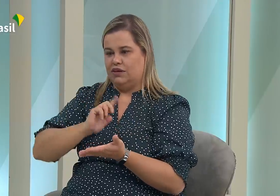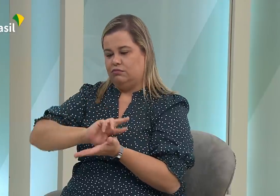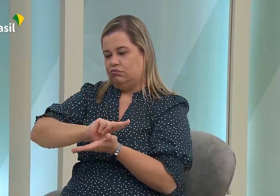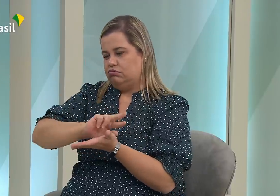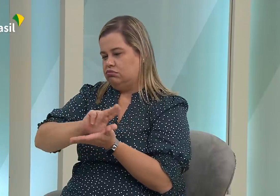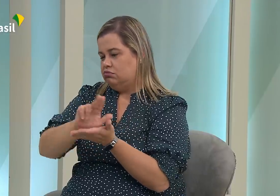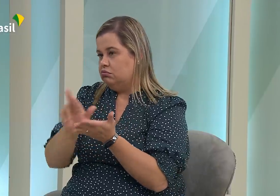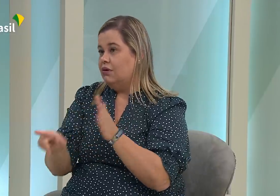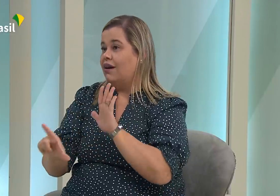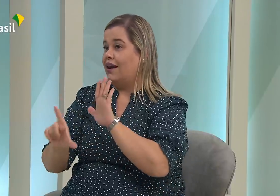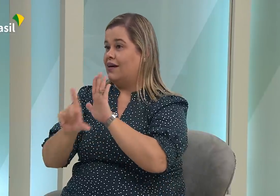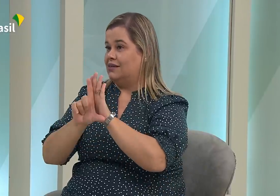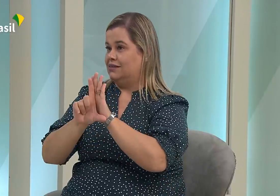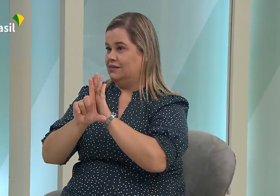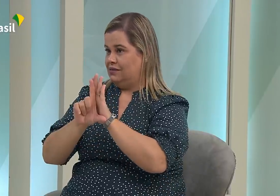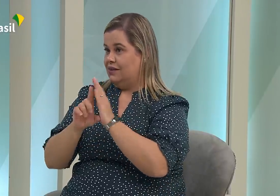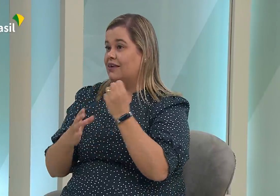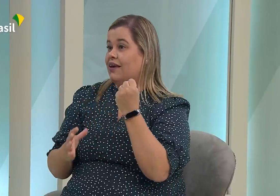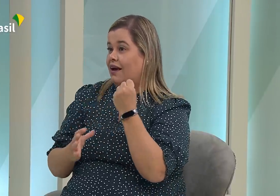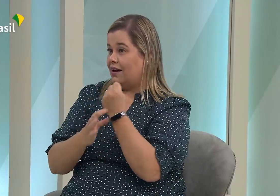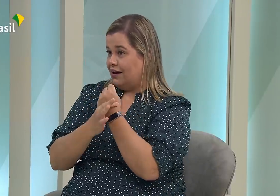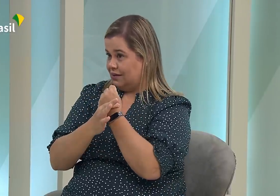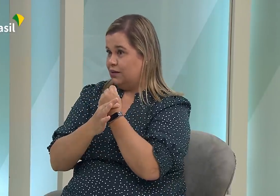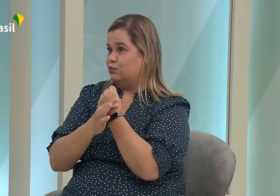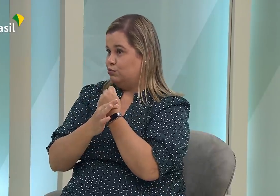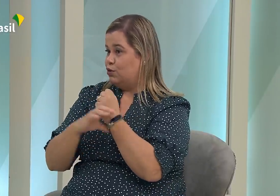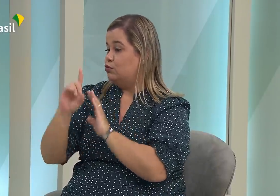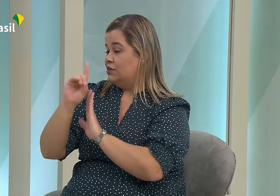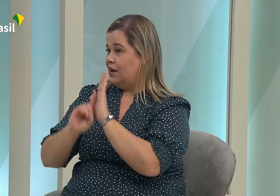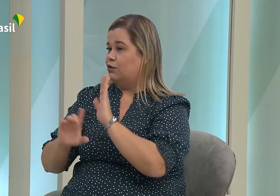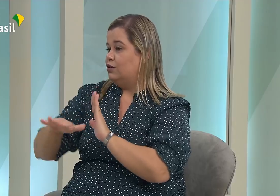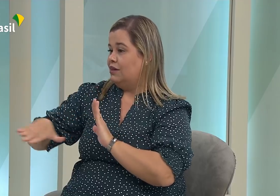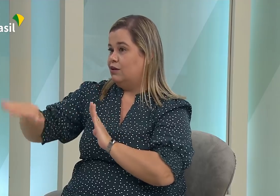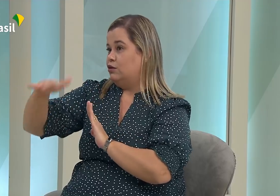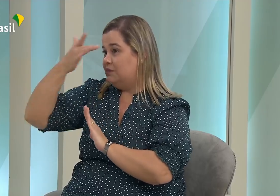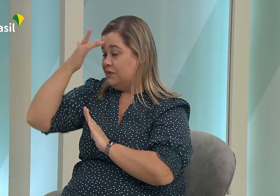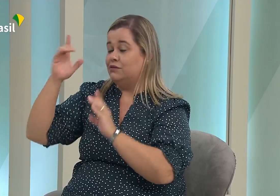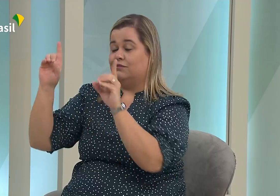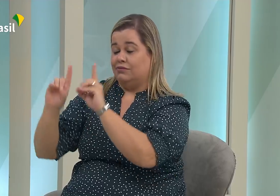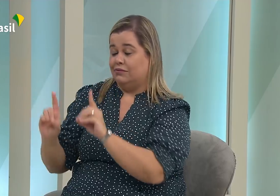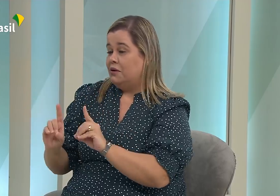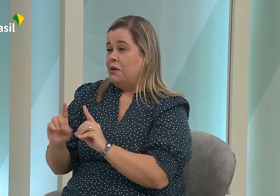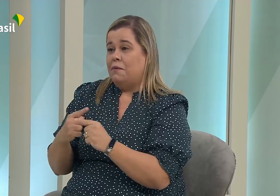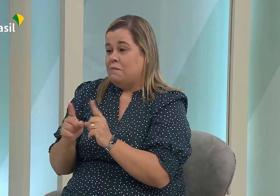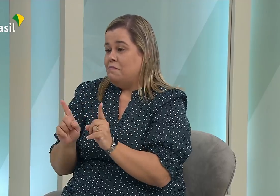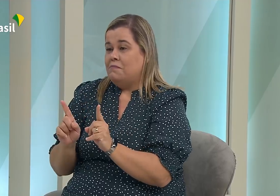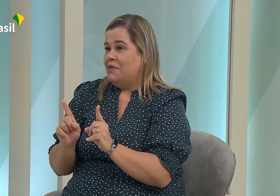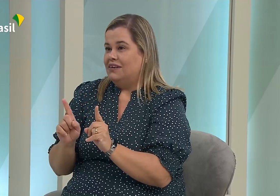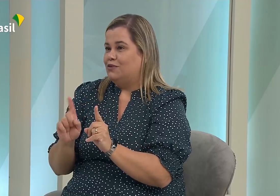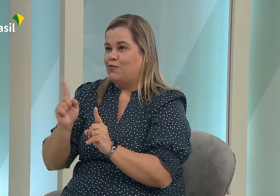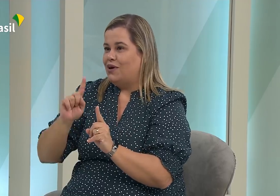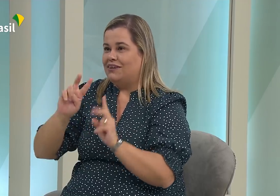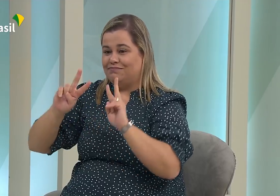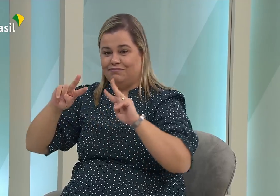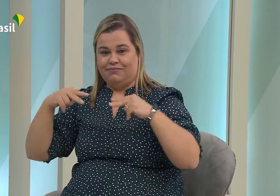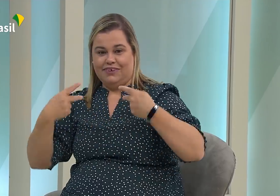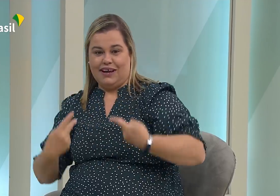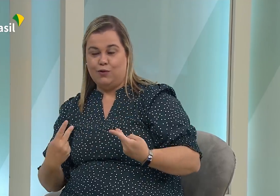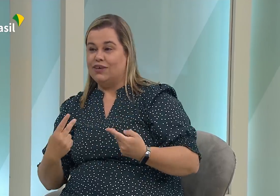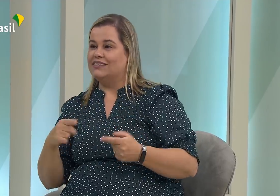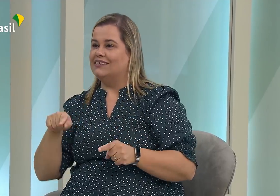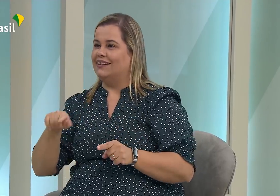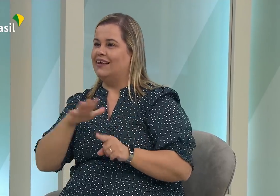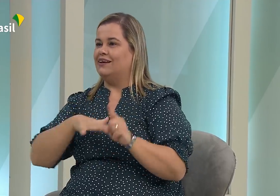isso? Porque aqui no Brasil nós temos diversas leis, leis que garantem os direitos das pessoas com deficiência,